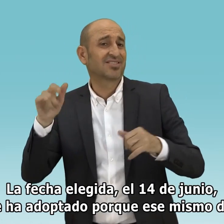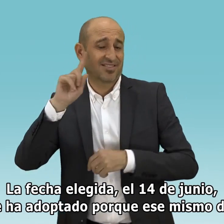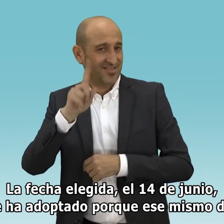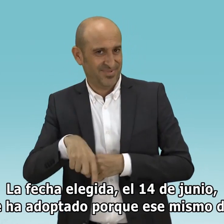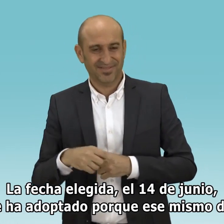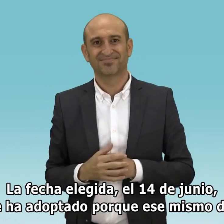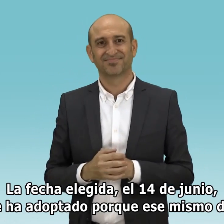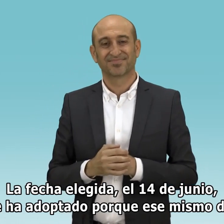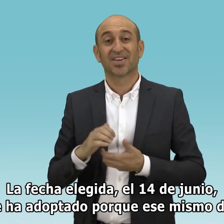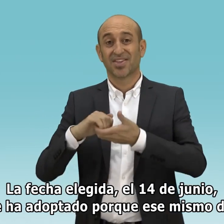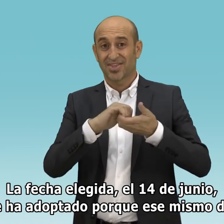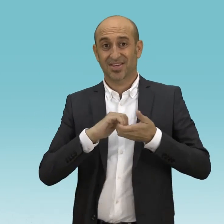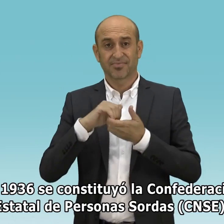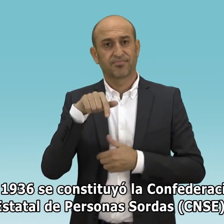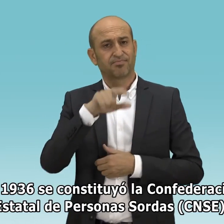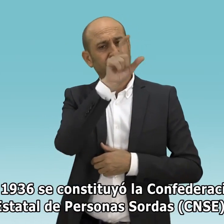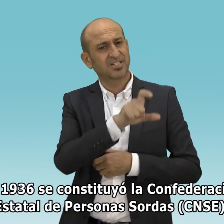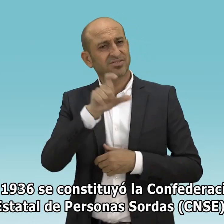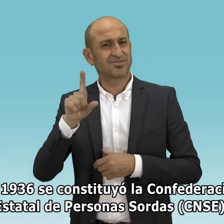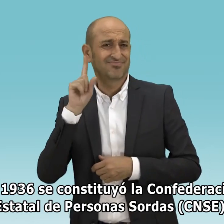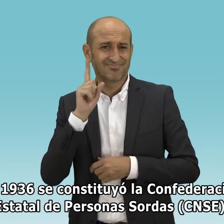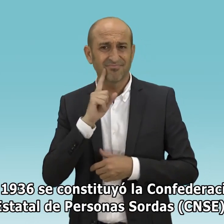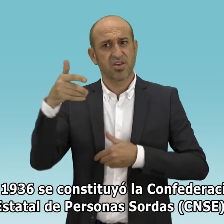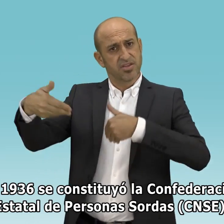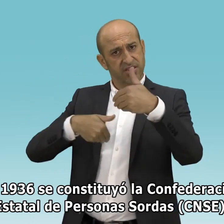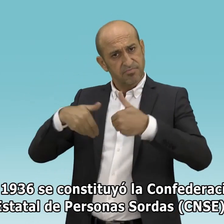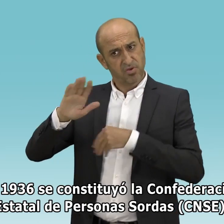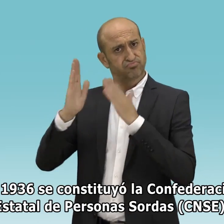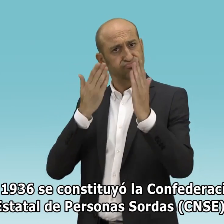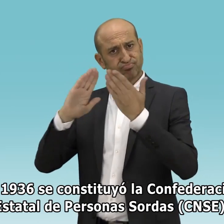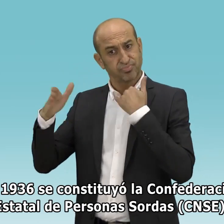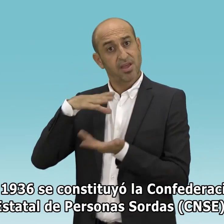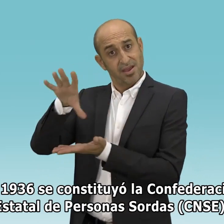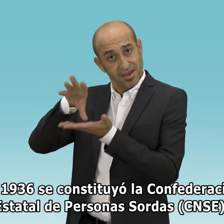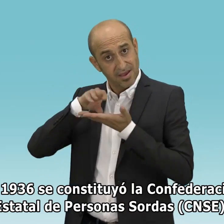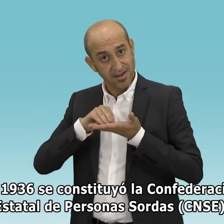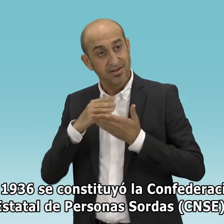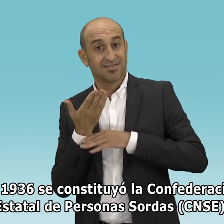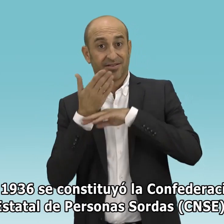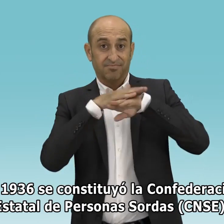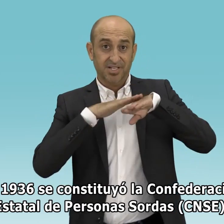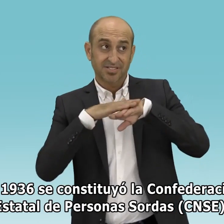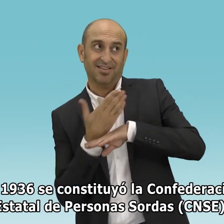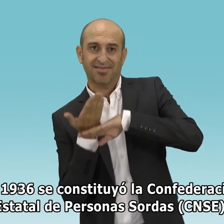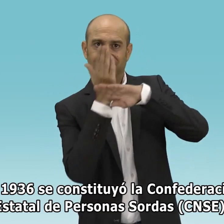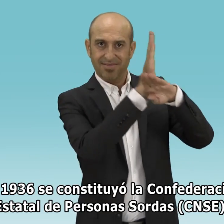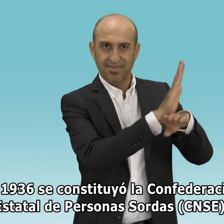se ha adoptado porque ese mismo día de 1936 se constituyó la Confederación Estatal de